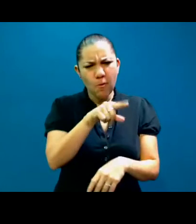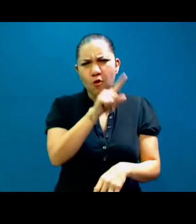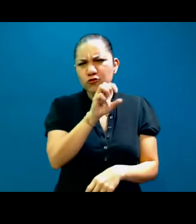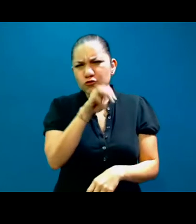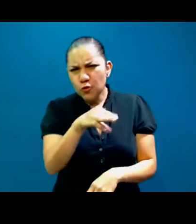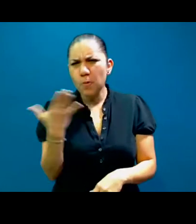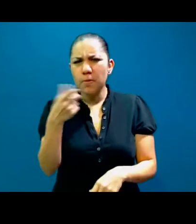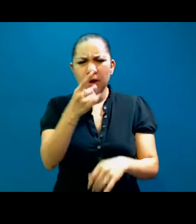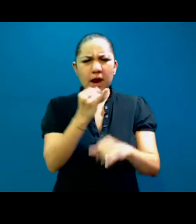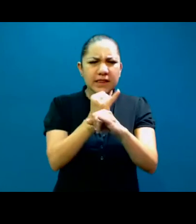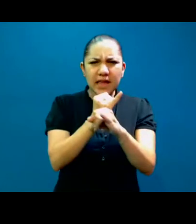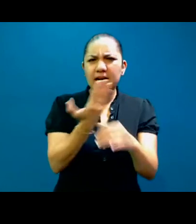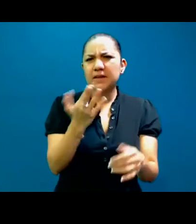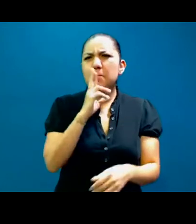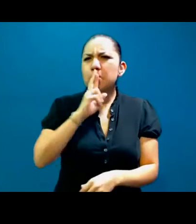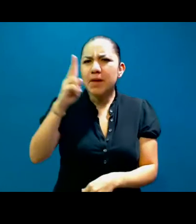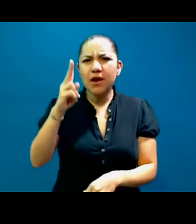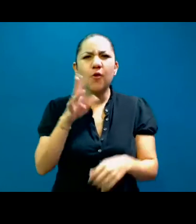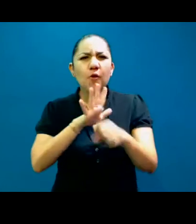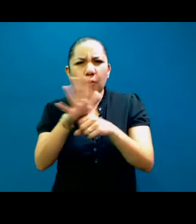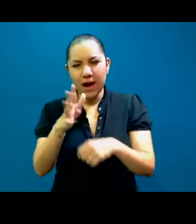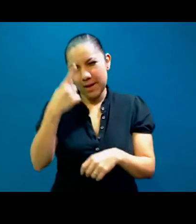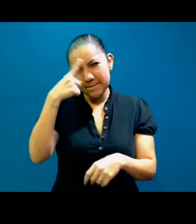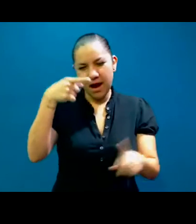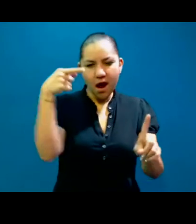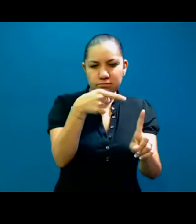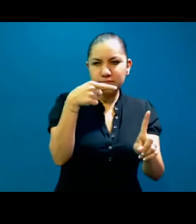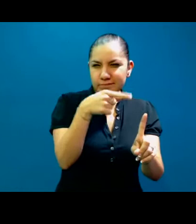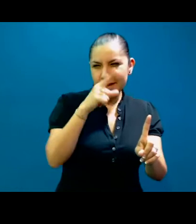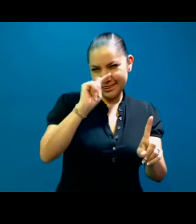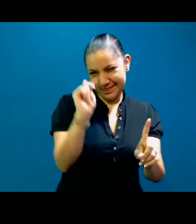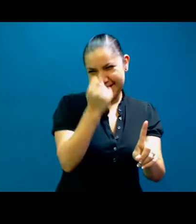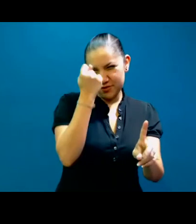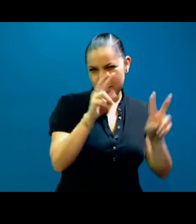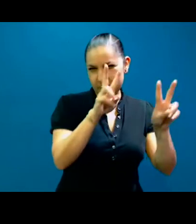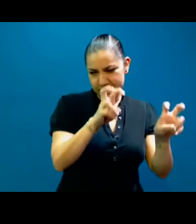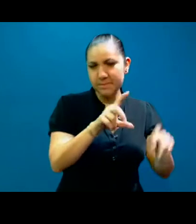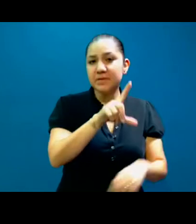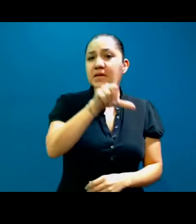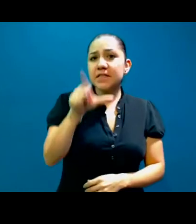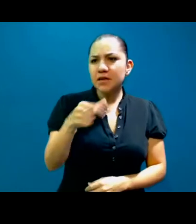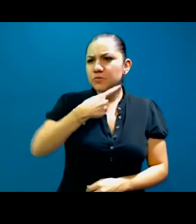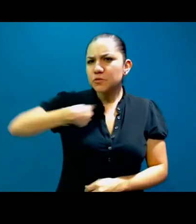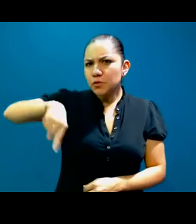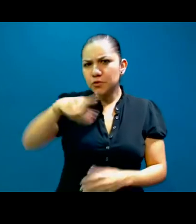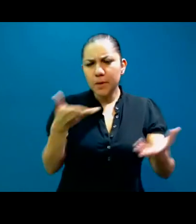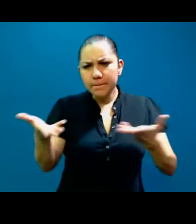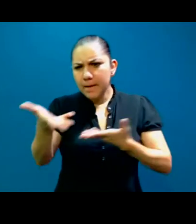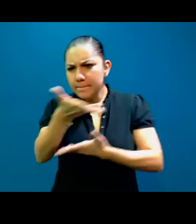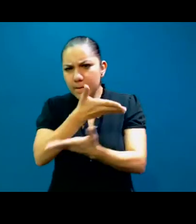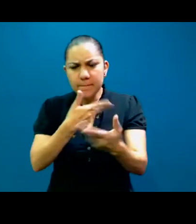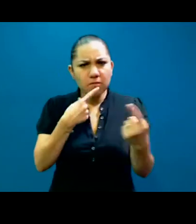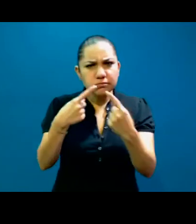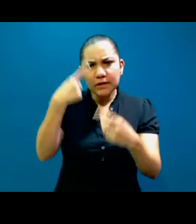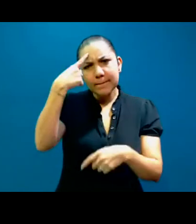me pasa tal cosa? Y poco a poquito nos dimos cuenta que este espacio de reunirnos es muy rico no solo para emergencias,